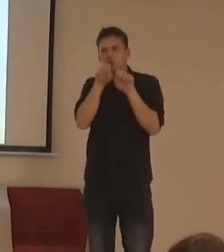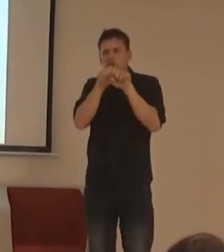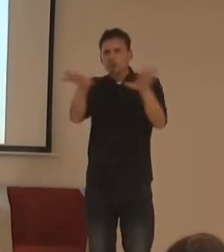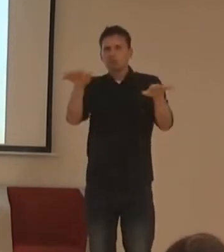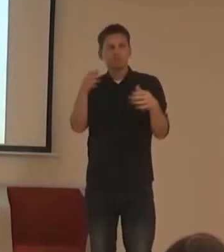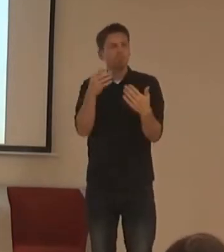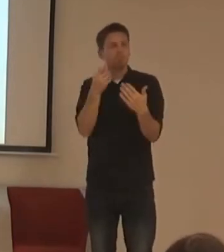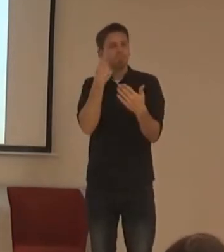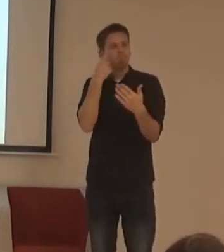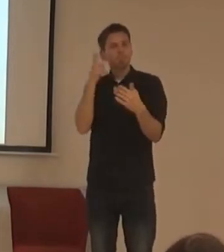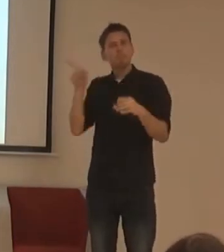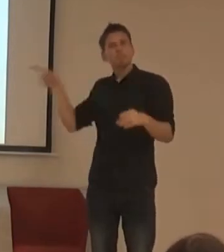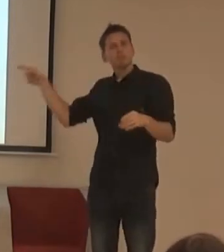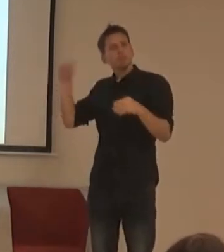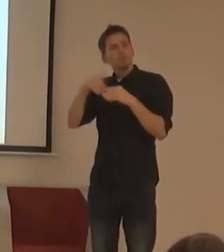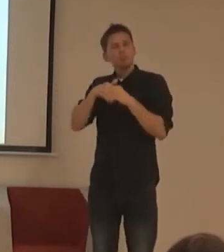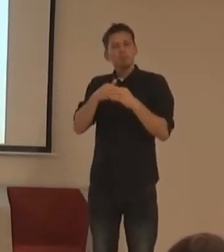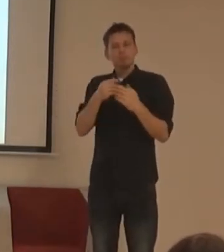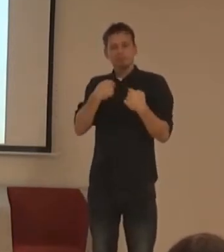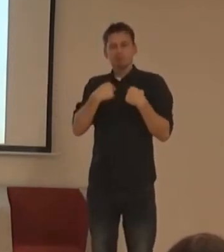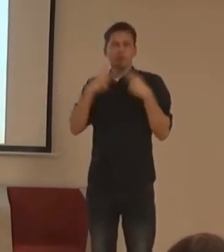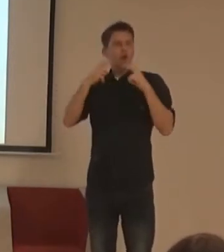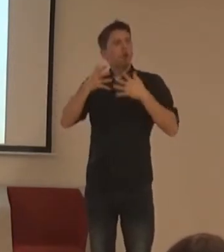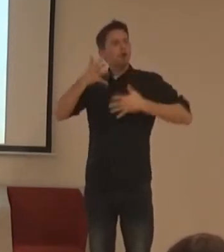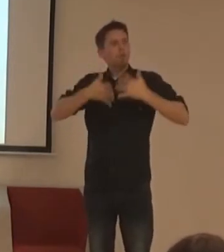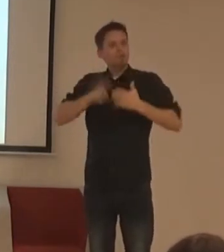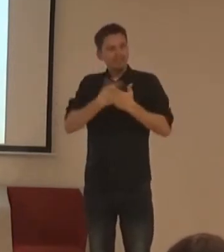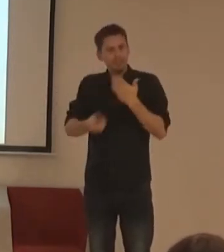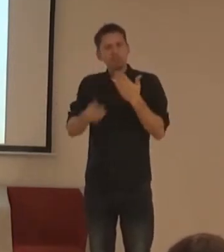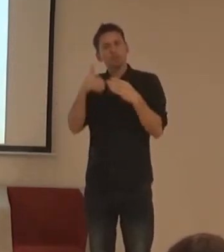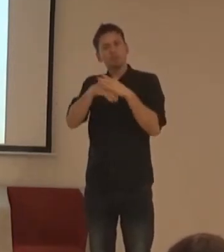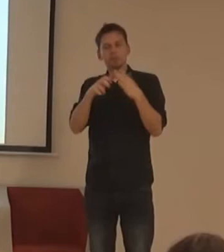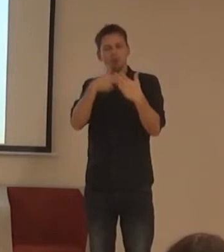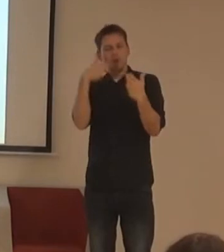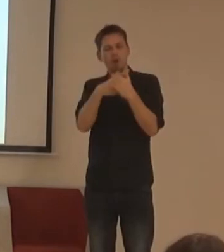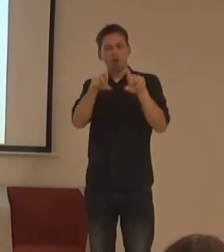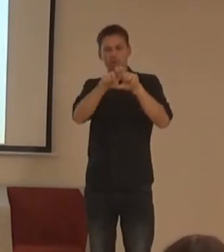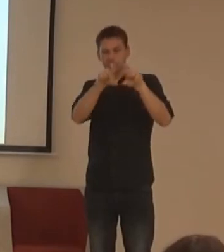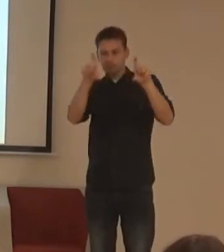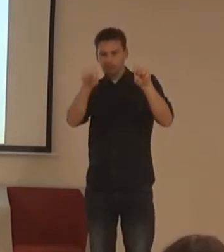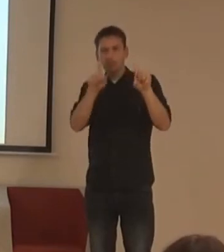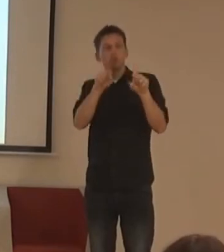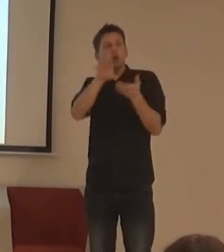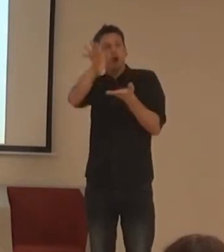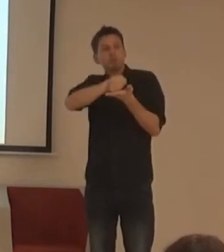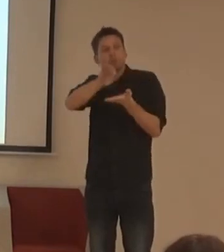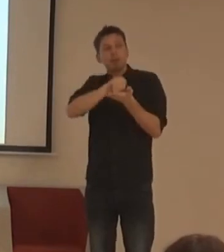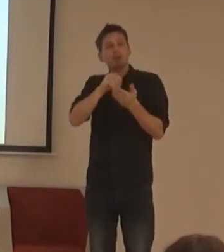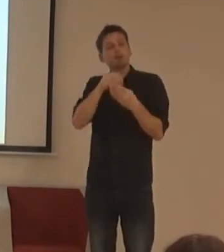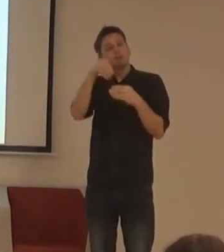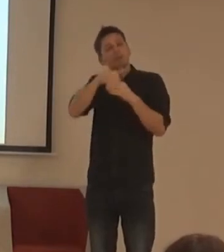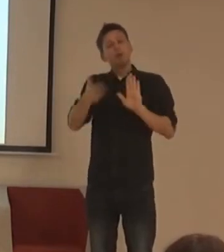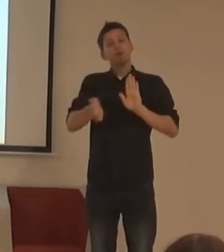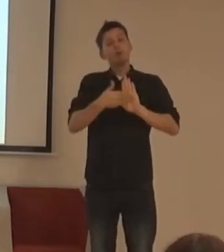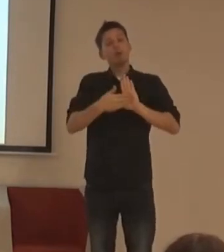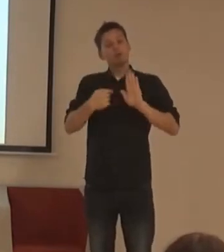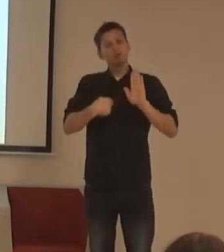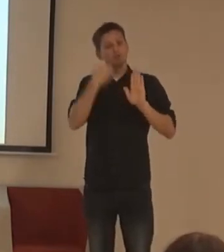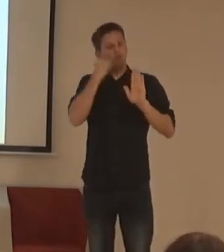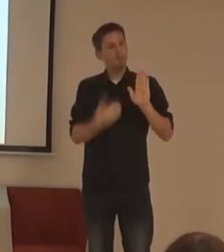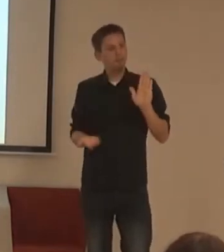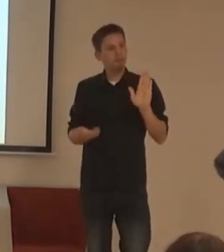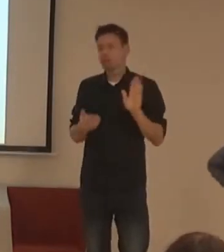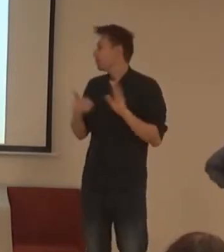operátor telefonní. Je na něm takový ten kód, který mám přepsat, abych dokázala, že jsem člověk, a je na něm 9 m